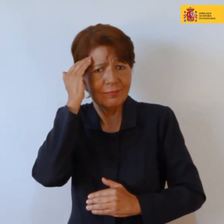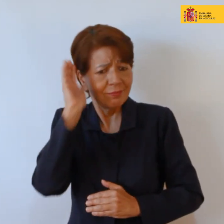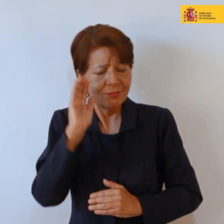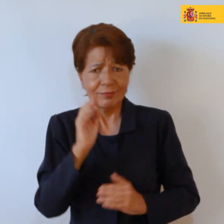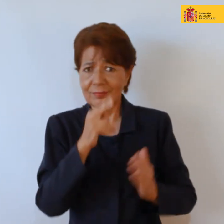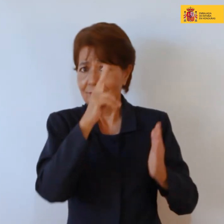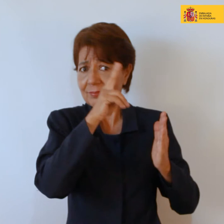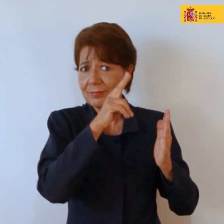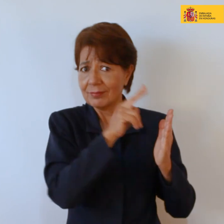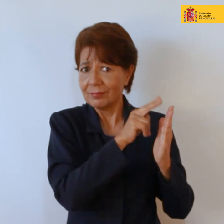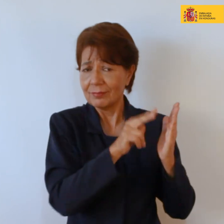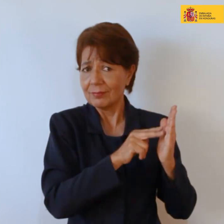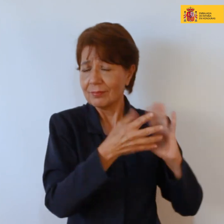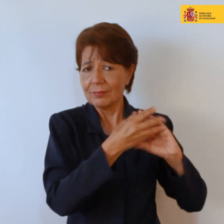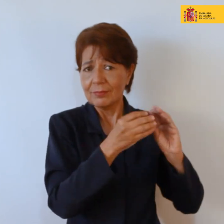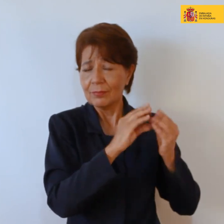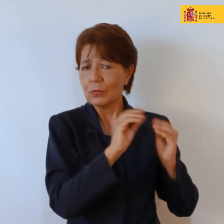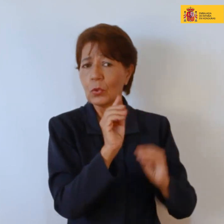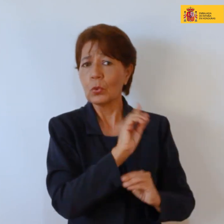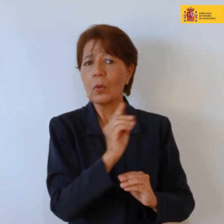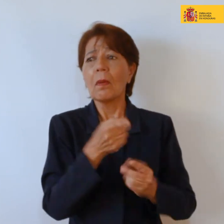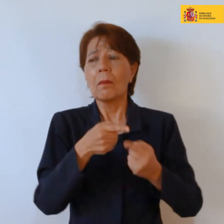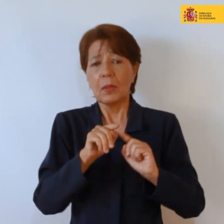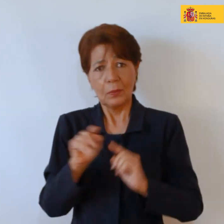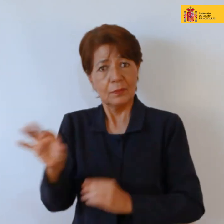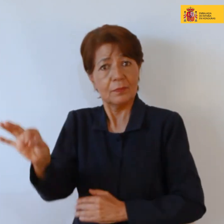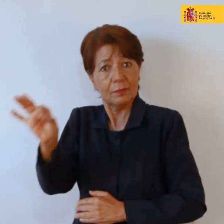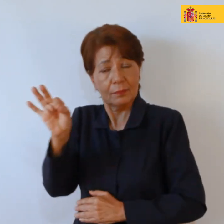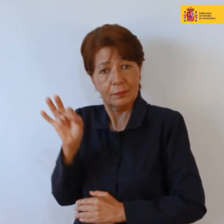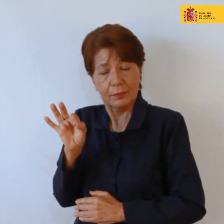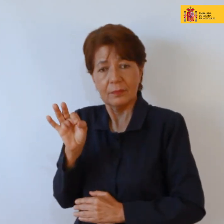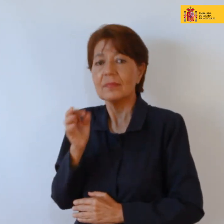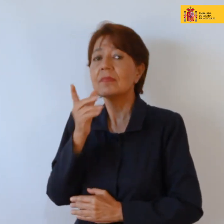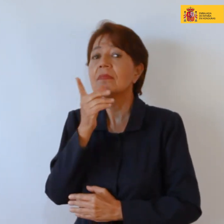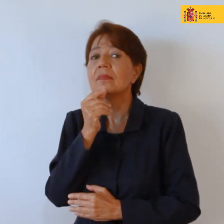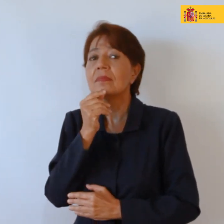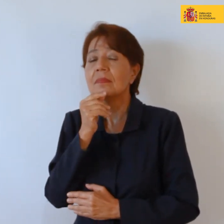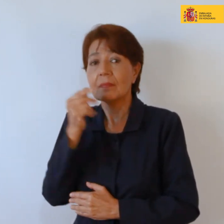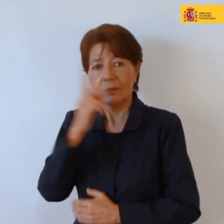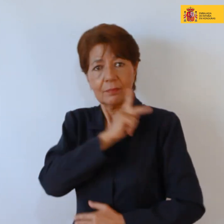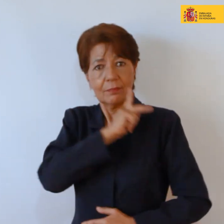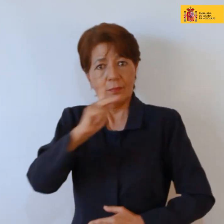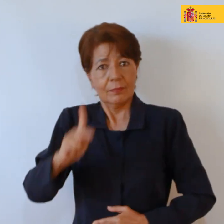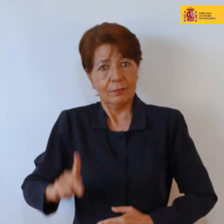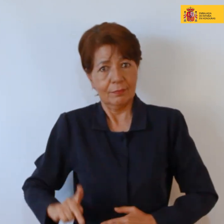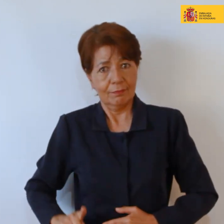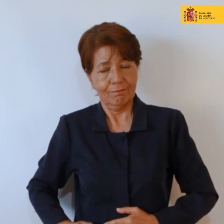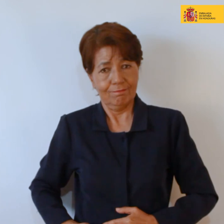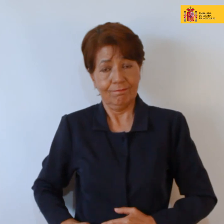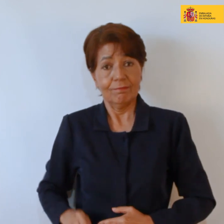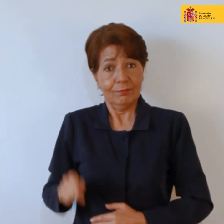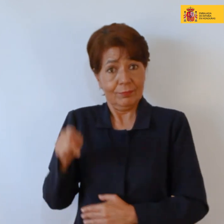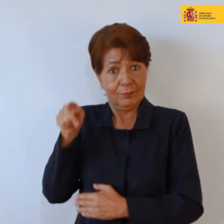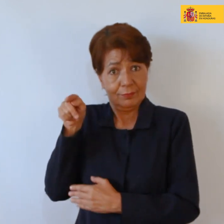históricamente pero que muchos reivindican su persona y es el de la princesa Antusila Nulap